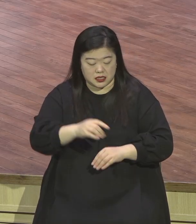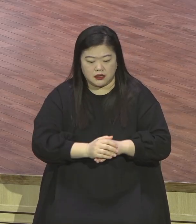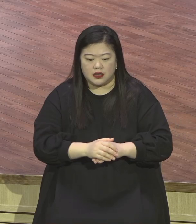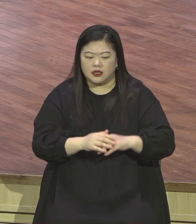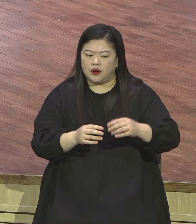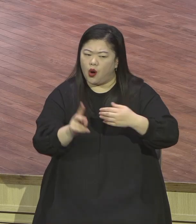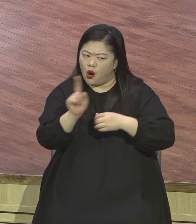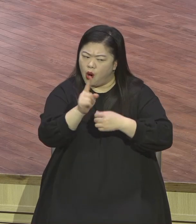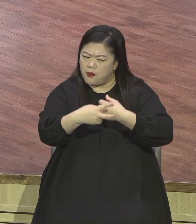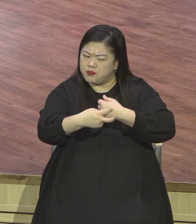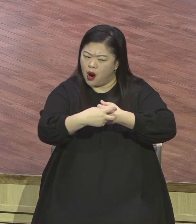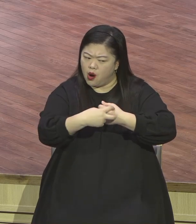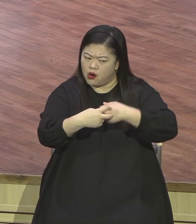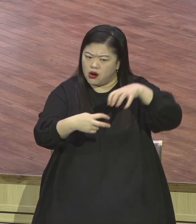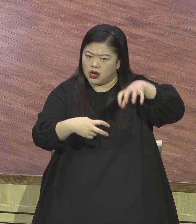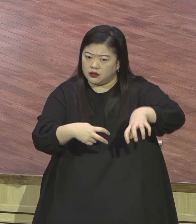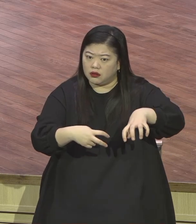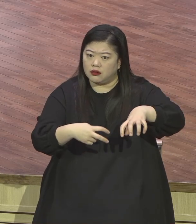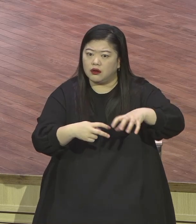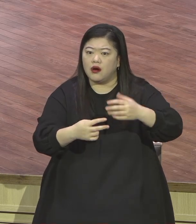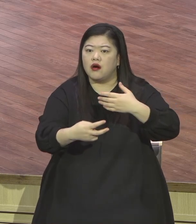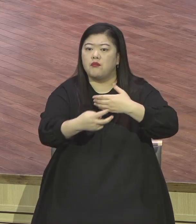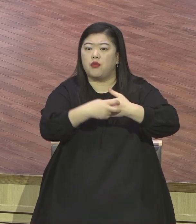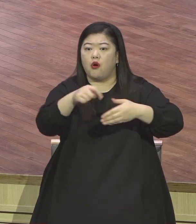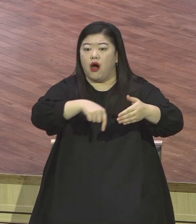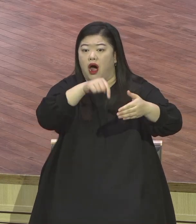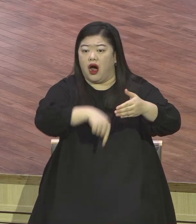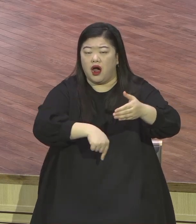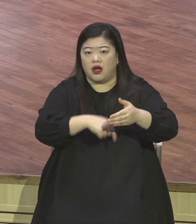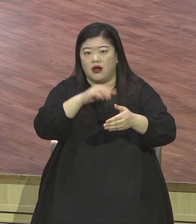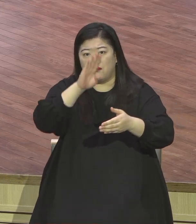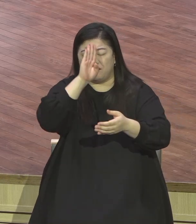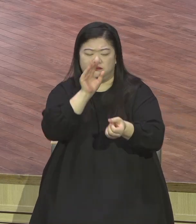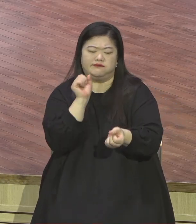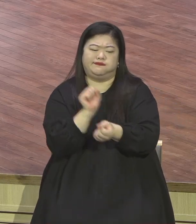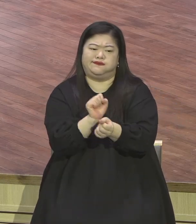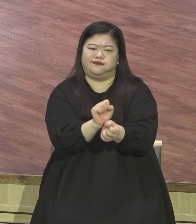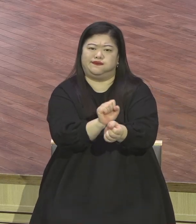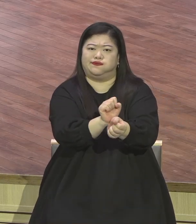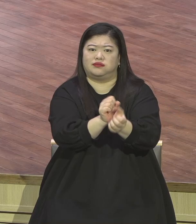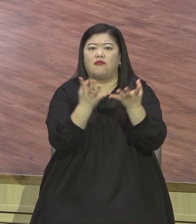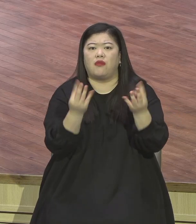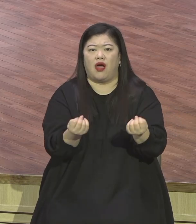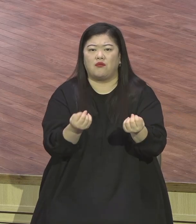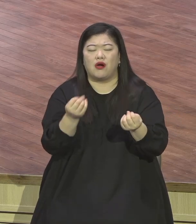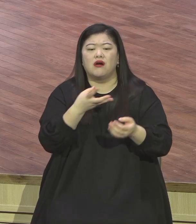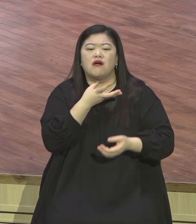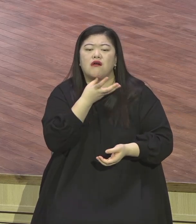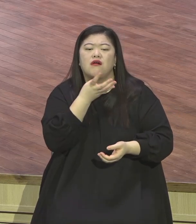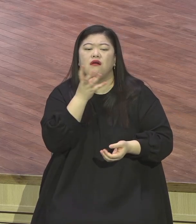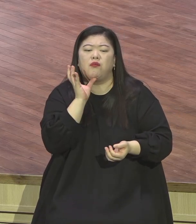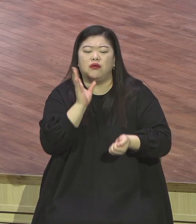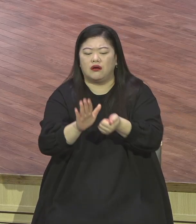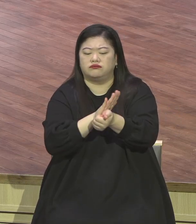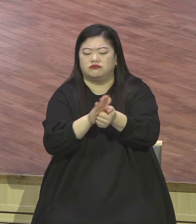소식을 뉴스에 나왔습니다 우리나라도 요양원에서 노인들이 많이 있는 요양원에서